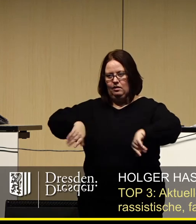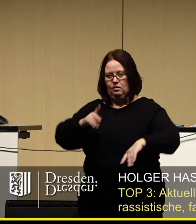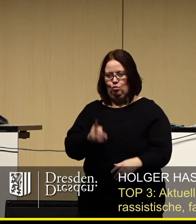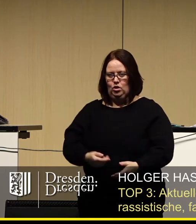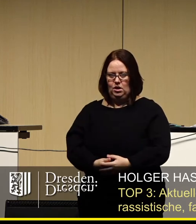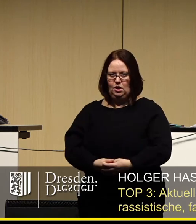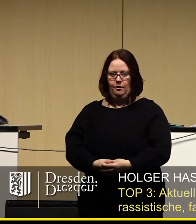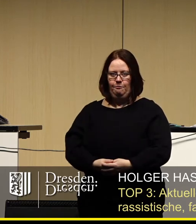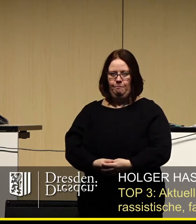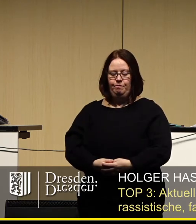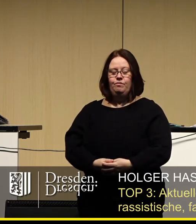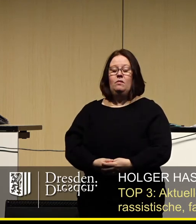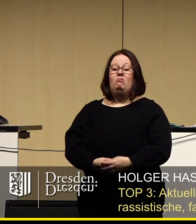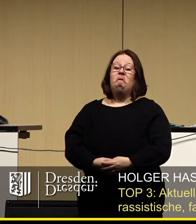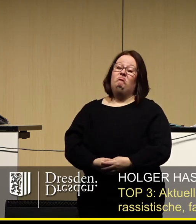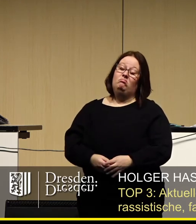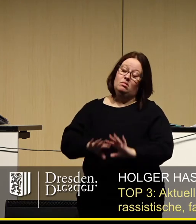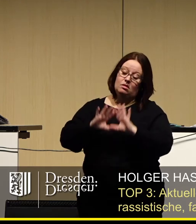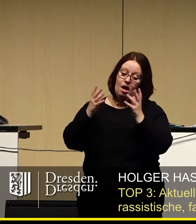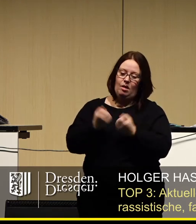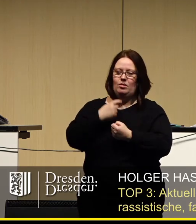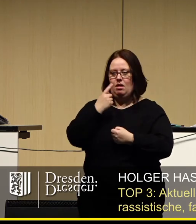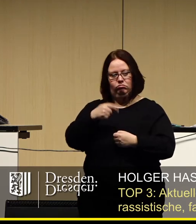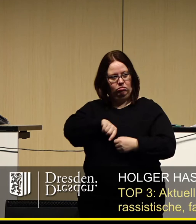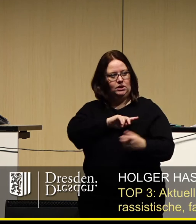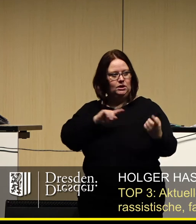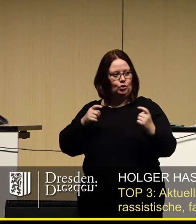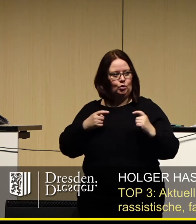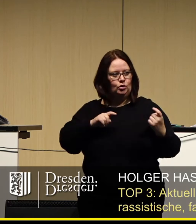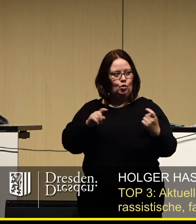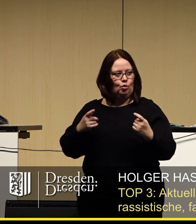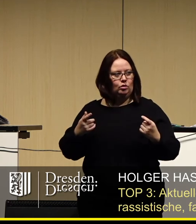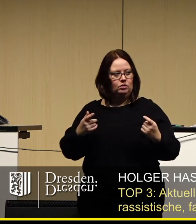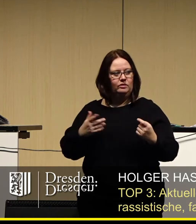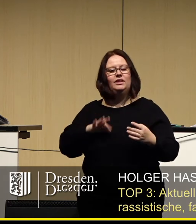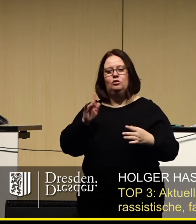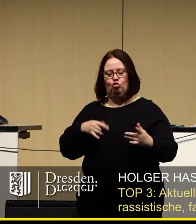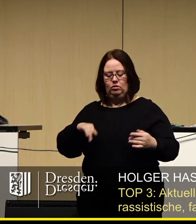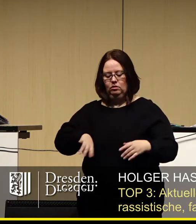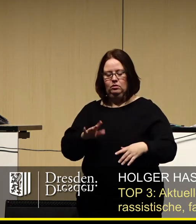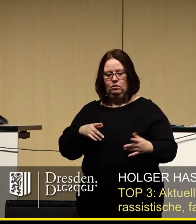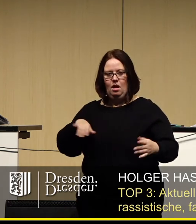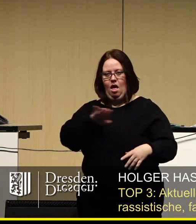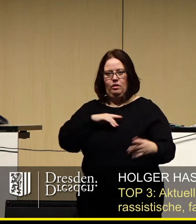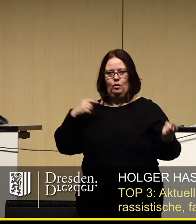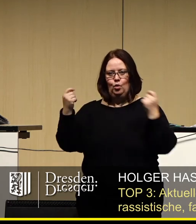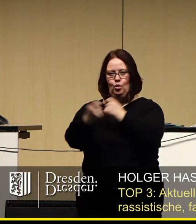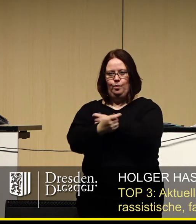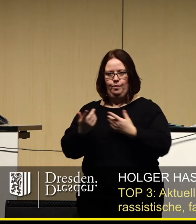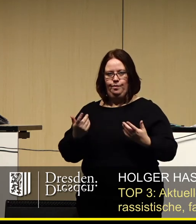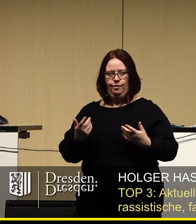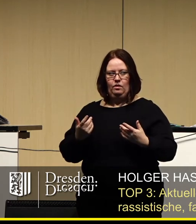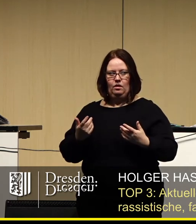ziehen. Letztendlich zeigt diese Debatte, dass sich etwas verändert hat in unserem Land. Die